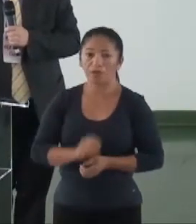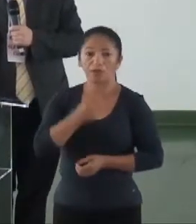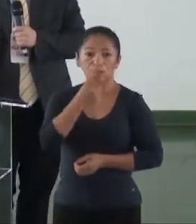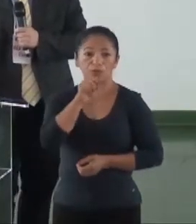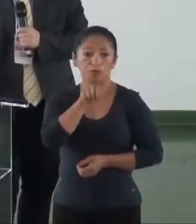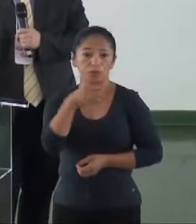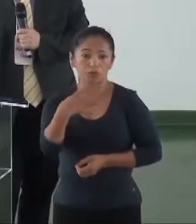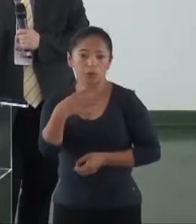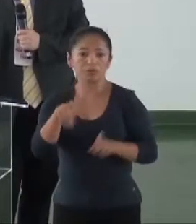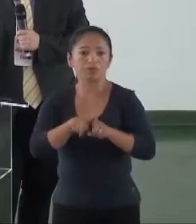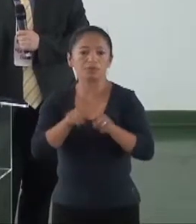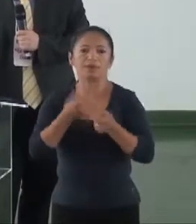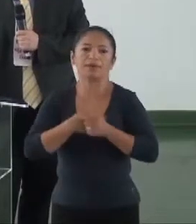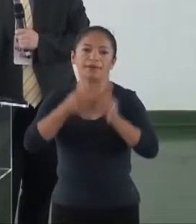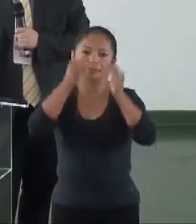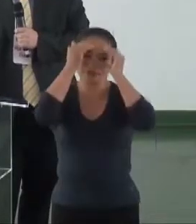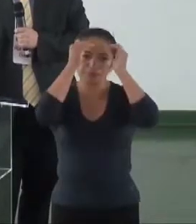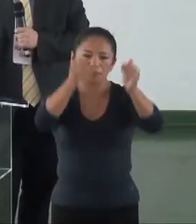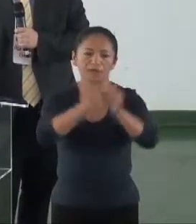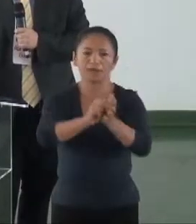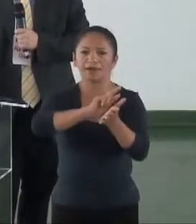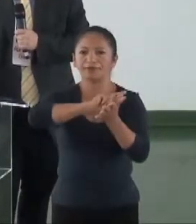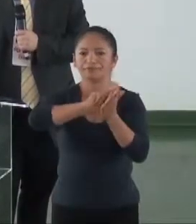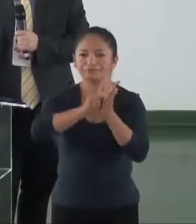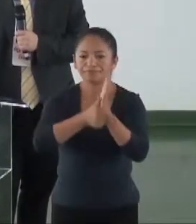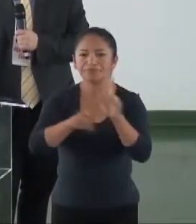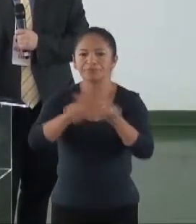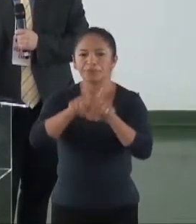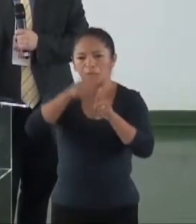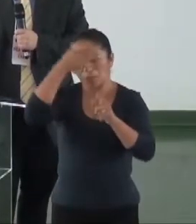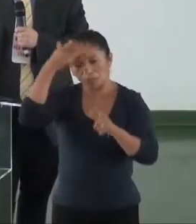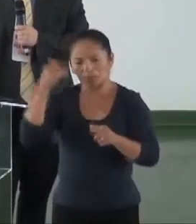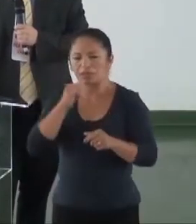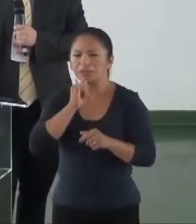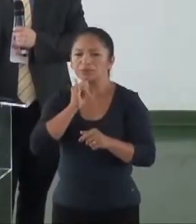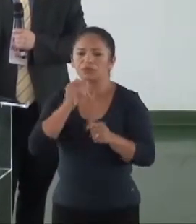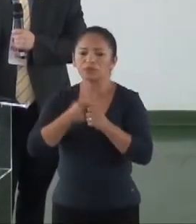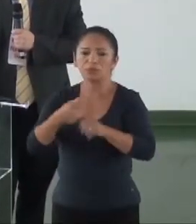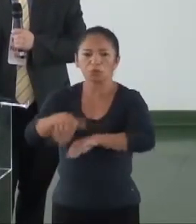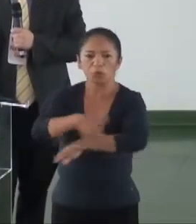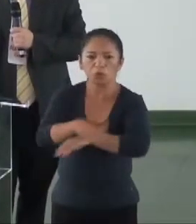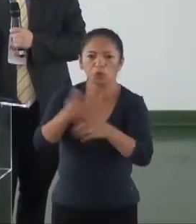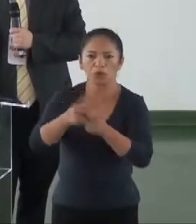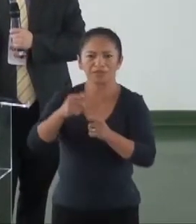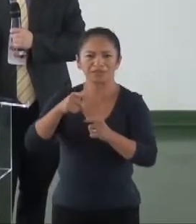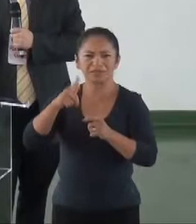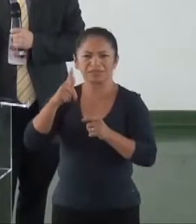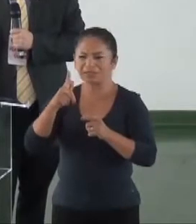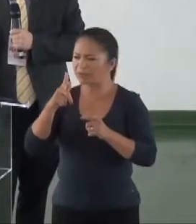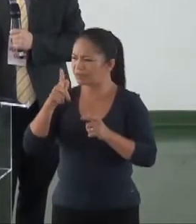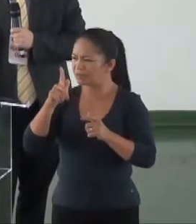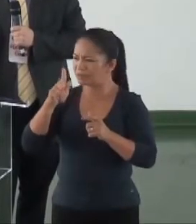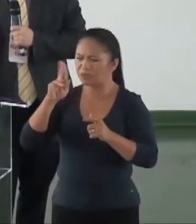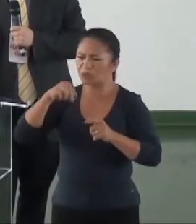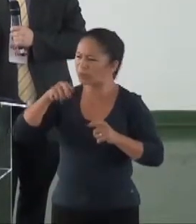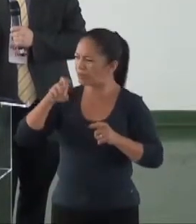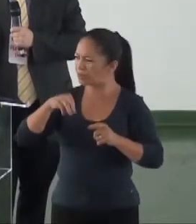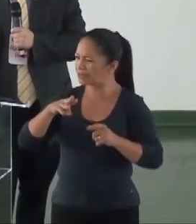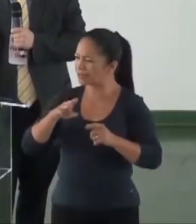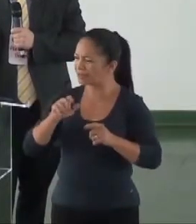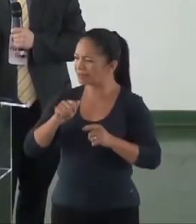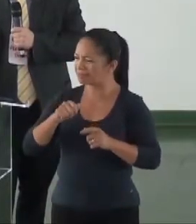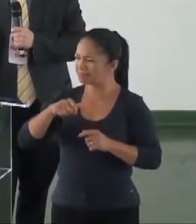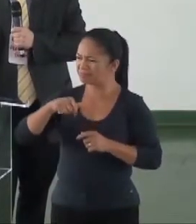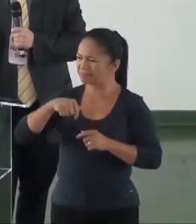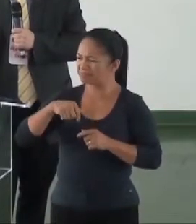respeito às diversidades minorias. Moradores em situação de ruas, ciganos, quilombolas, ribeirinhos, indígenas, povos